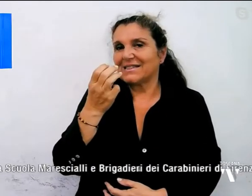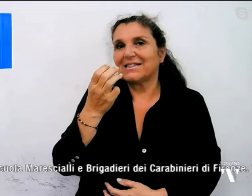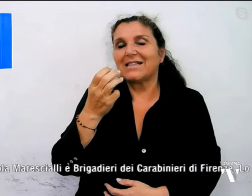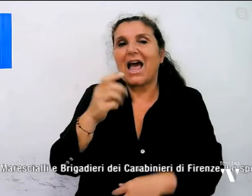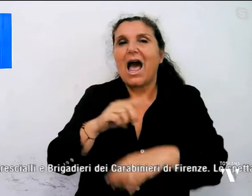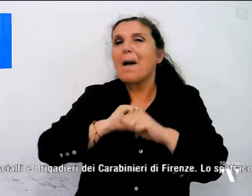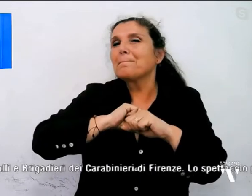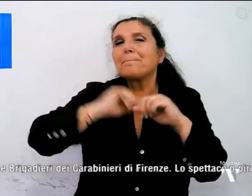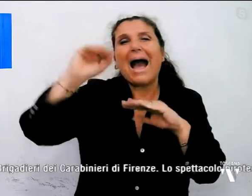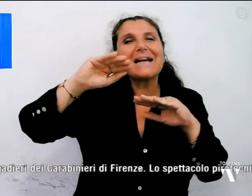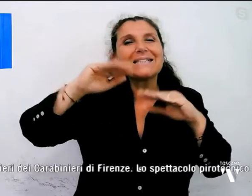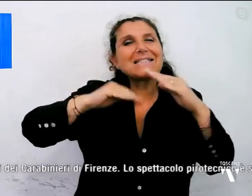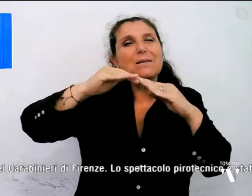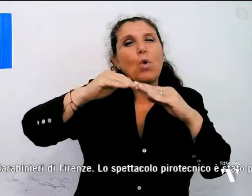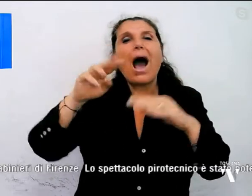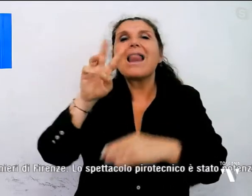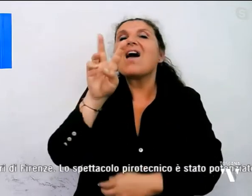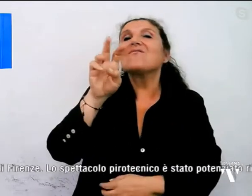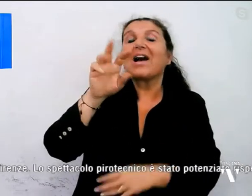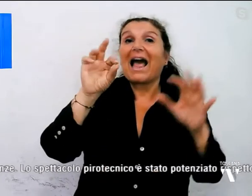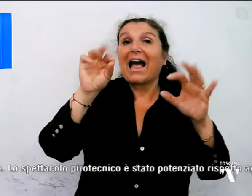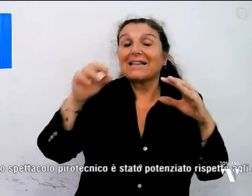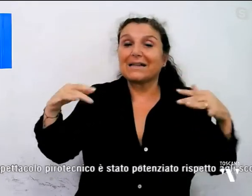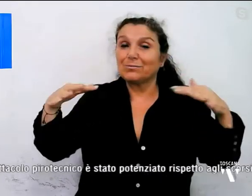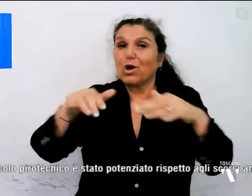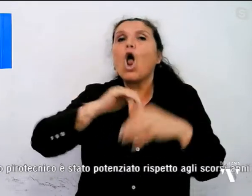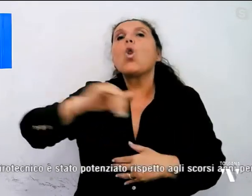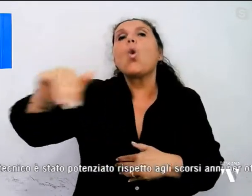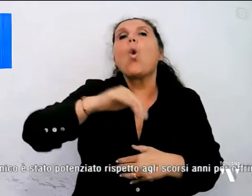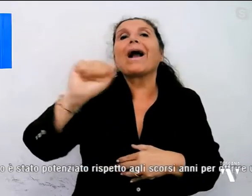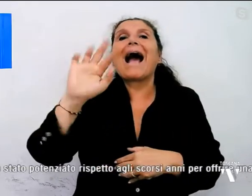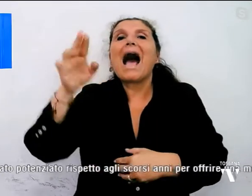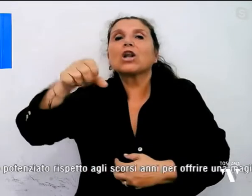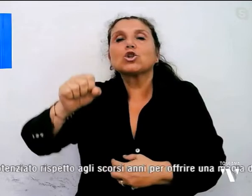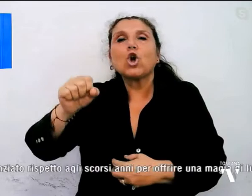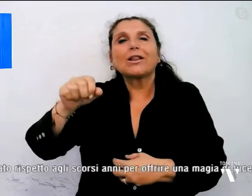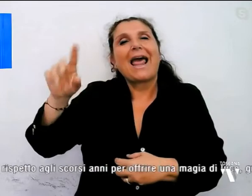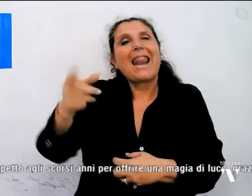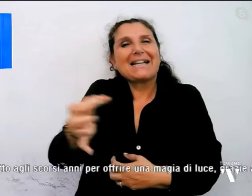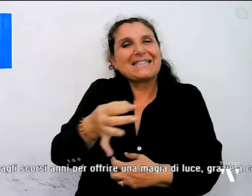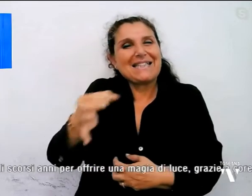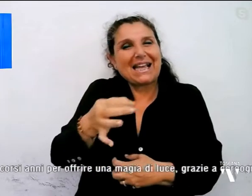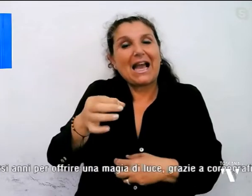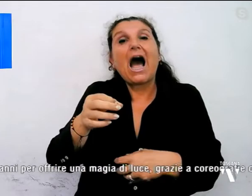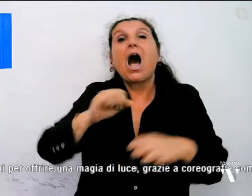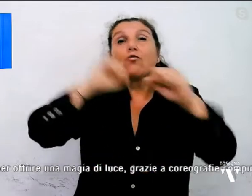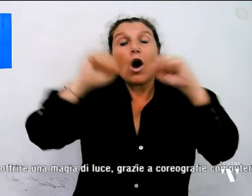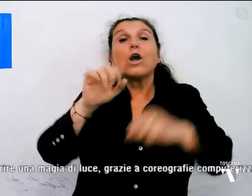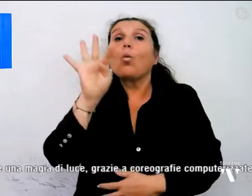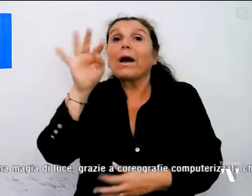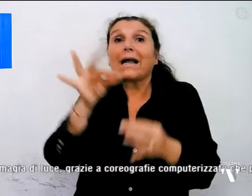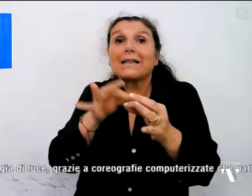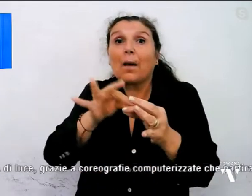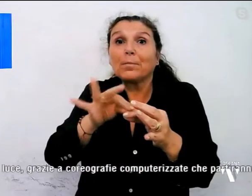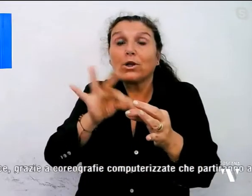.30 sul Lungarno della Zecca. I fochi dureranno 40 minuti, saranno preceduti